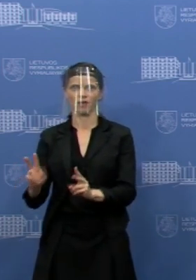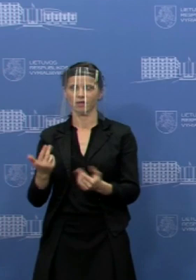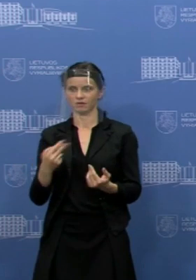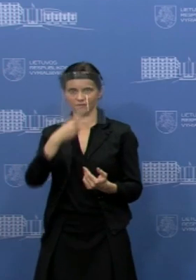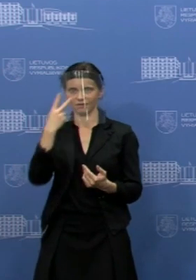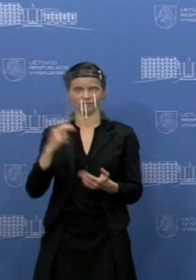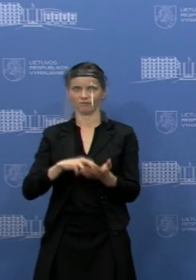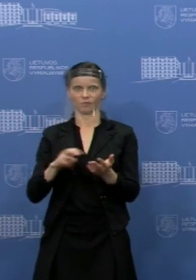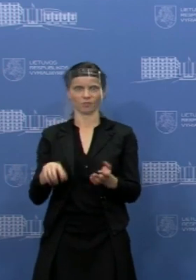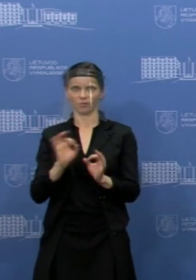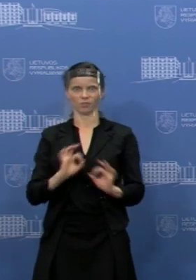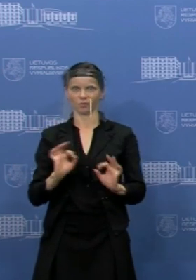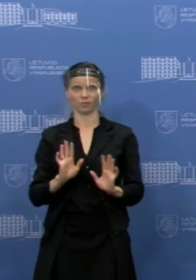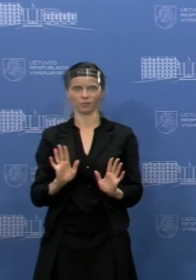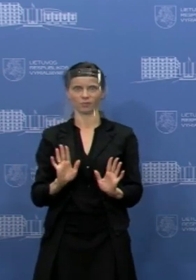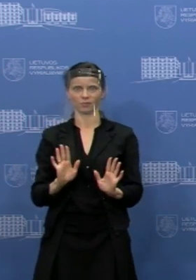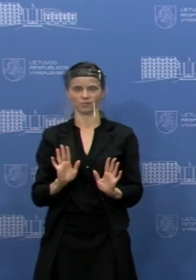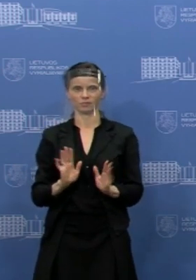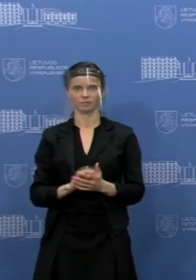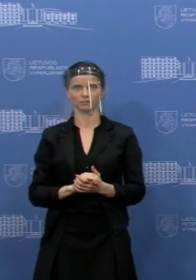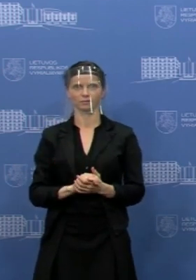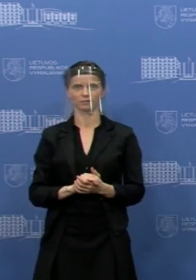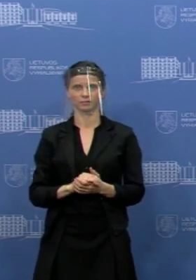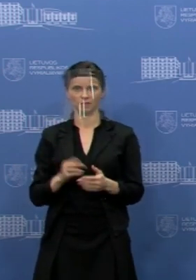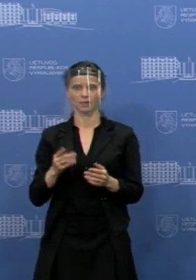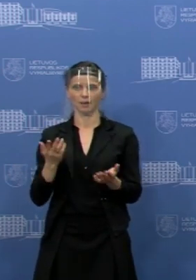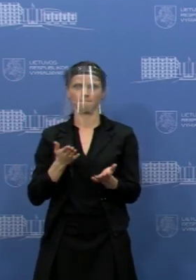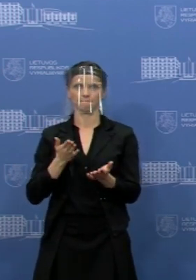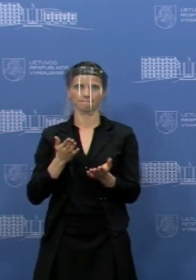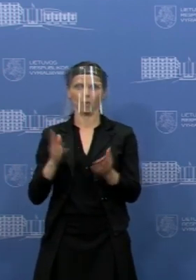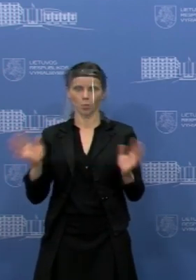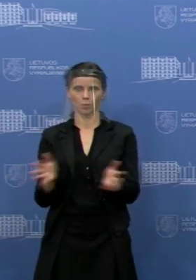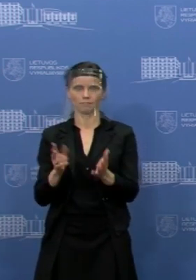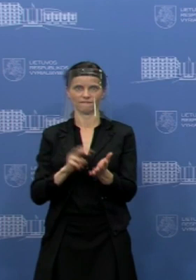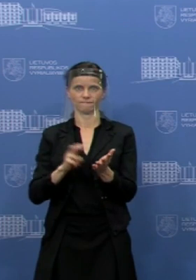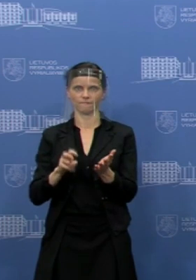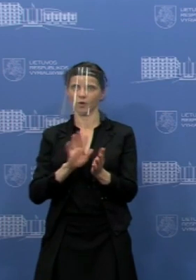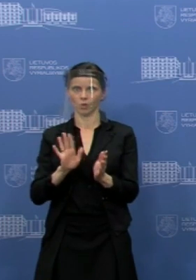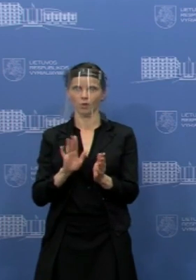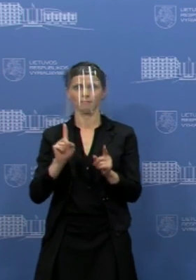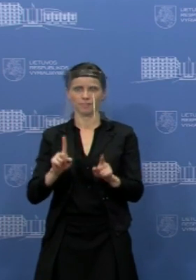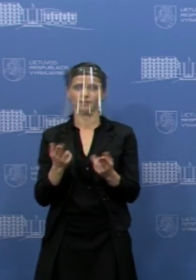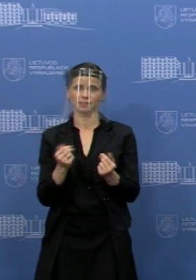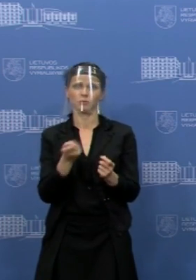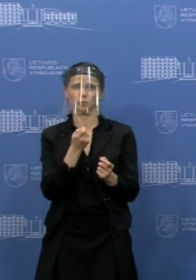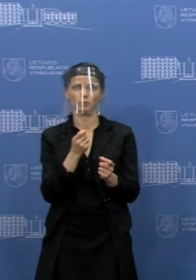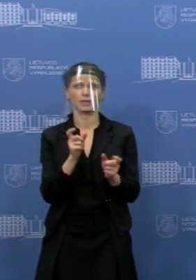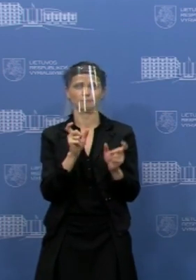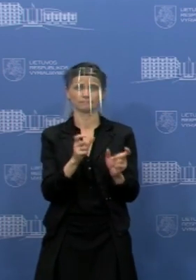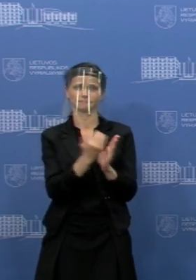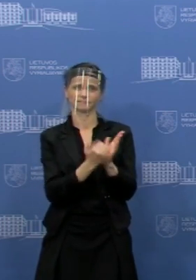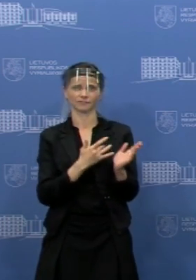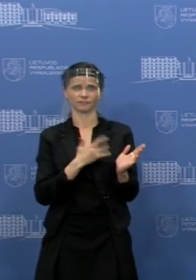neatsisako. Tokio tiesioginio ūgdymo tik tai įveda tam tikrus apribojimus. Aišku, jeigu